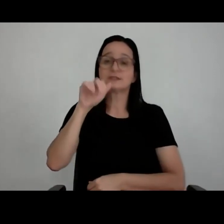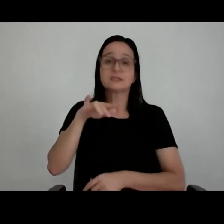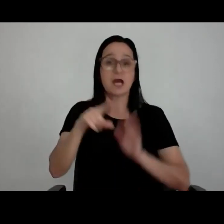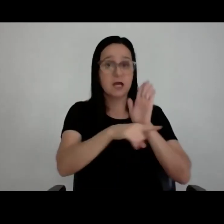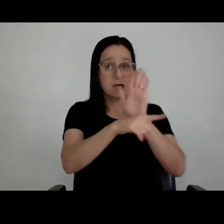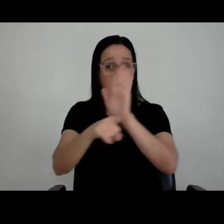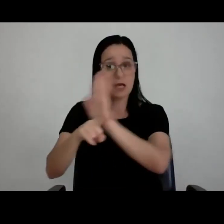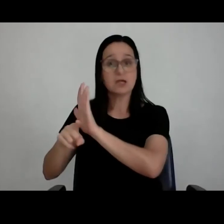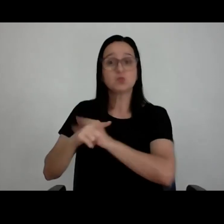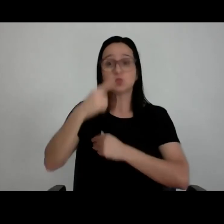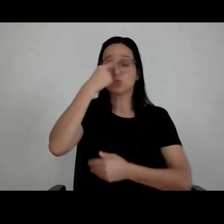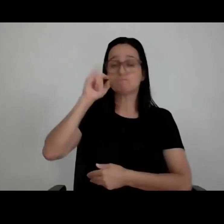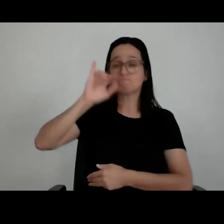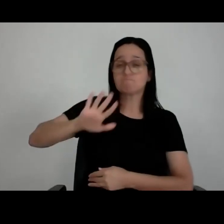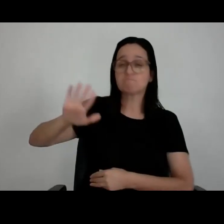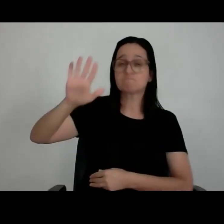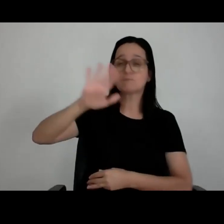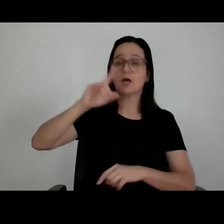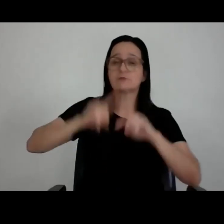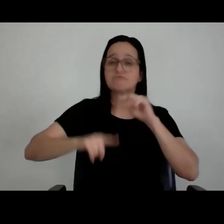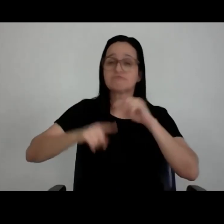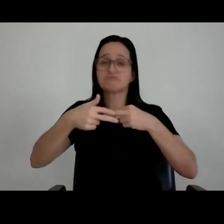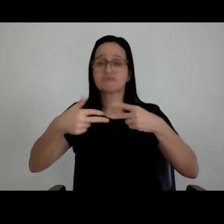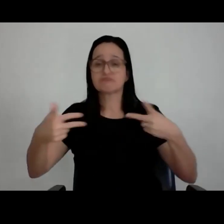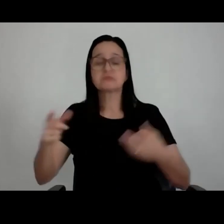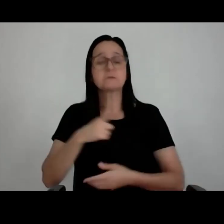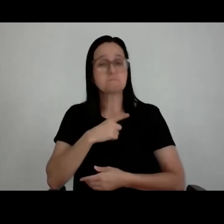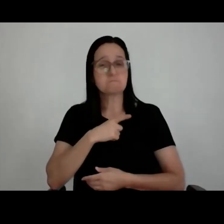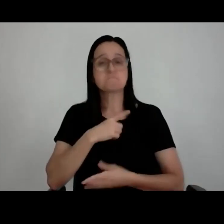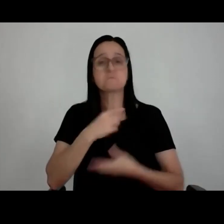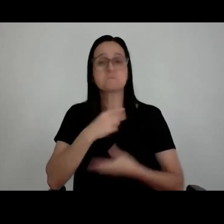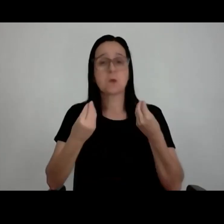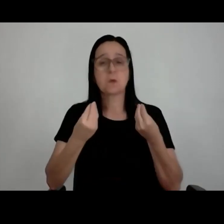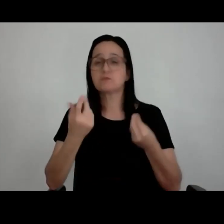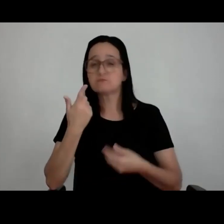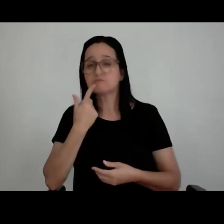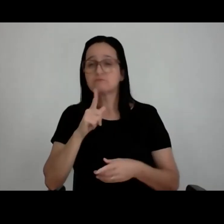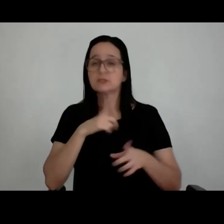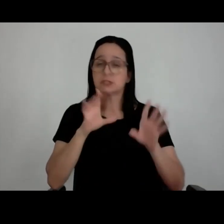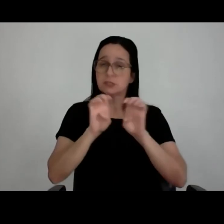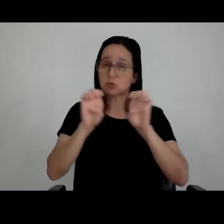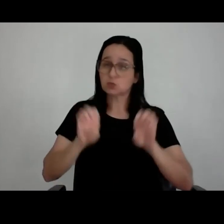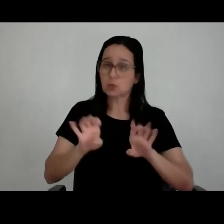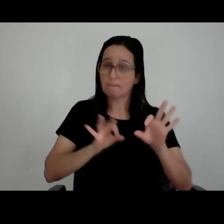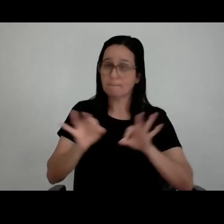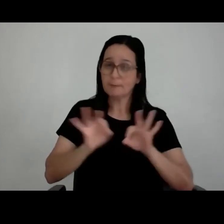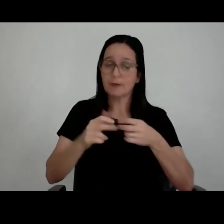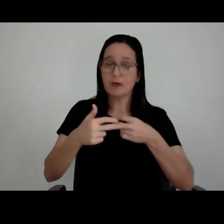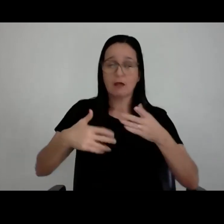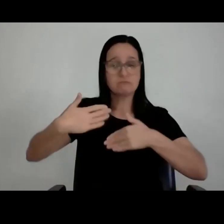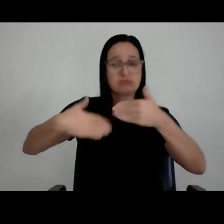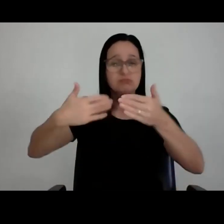produto, pode ser importante para o produto, como ela tem que funcionar, sair de ser estruturada, e como ela pode render muito mais se ela,